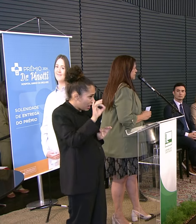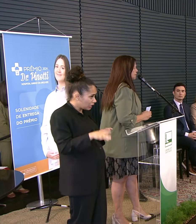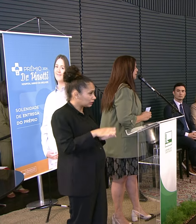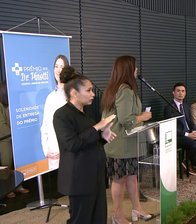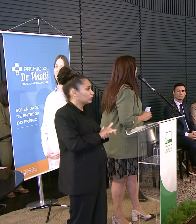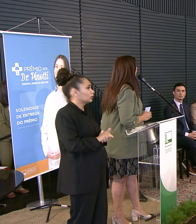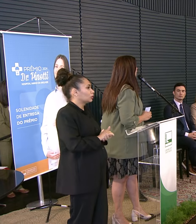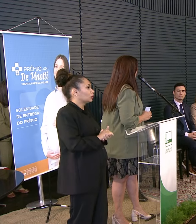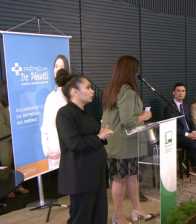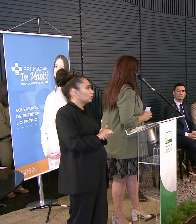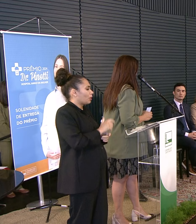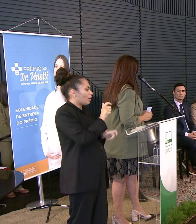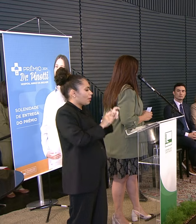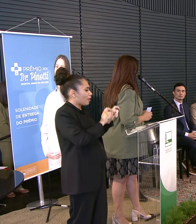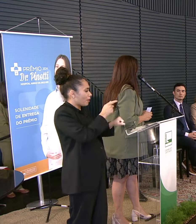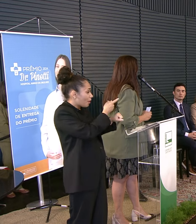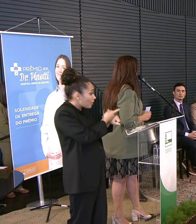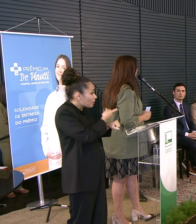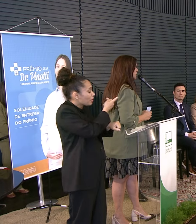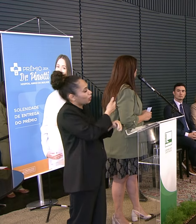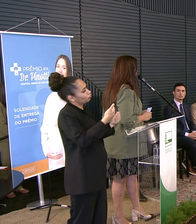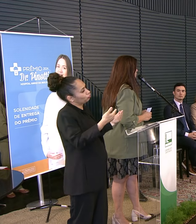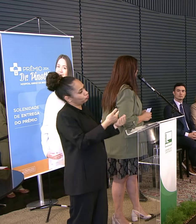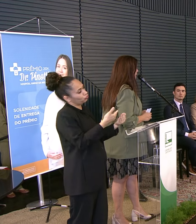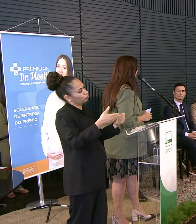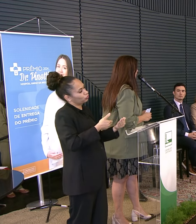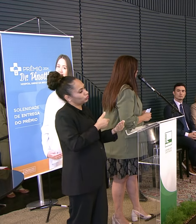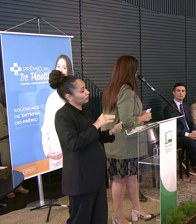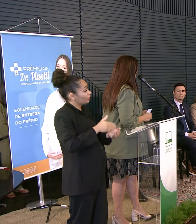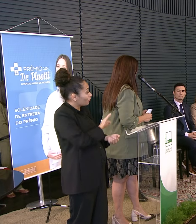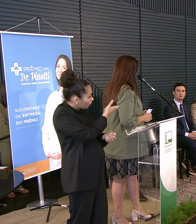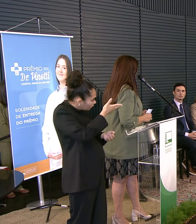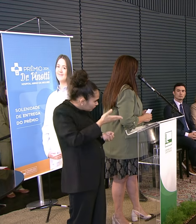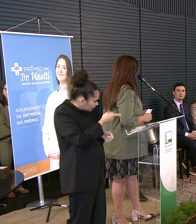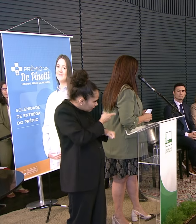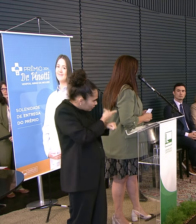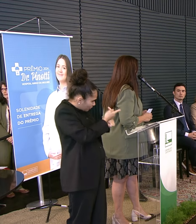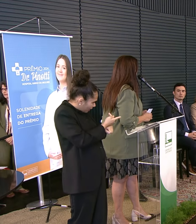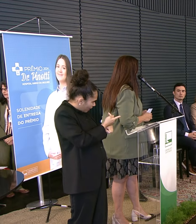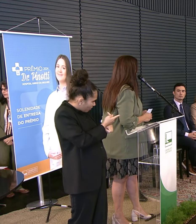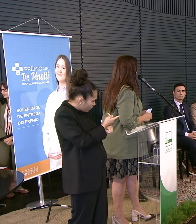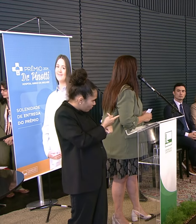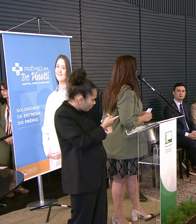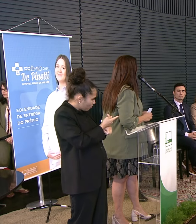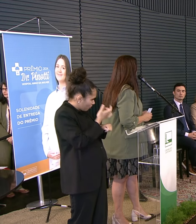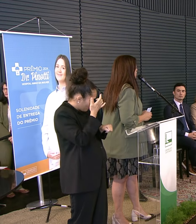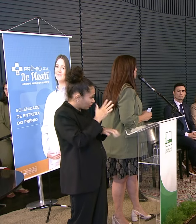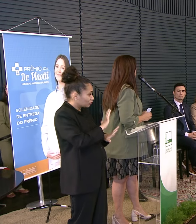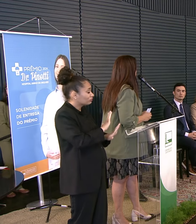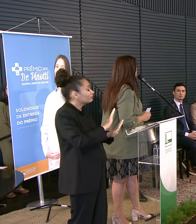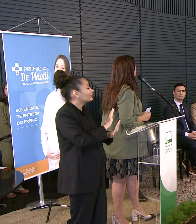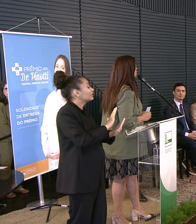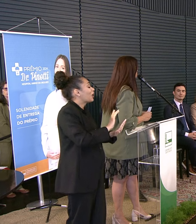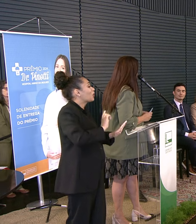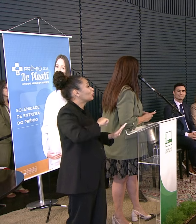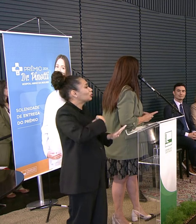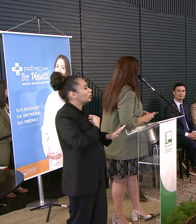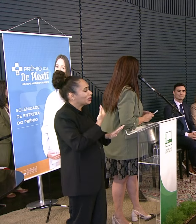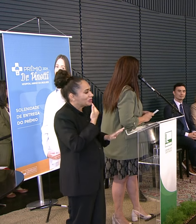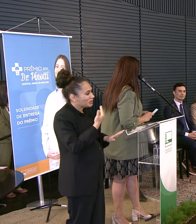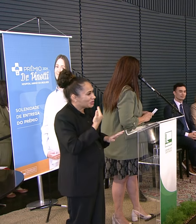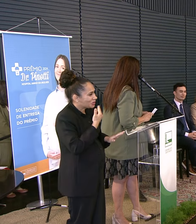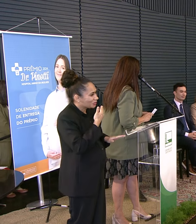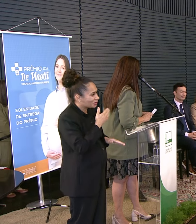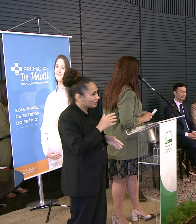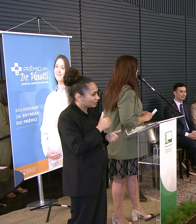Vamos dizer Premiados de hoje Vocês não estão Premiados à toa Vocês estão premiados Não só porque nós pedimos Aos